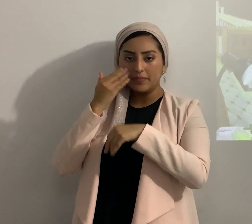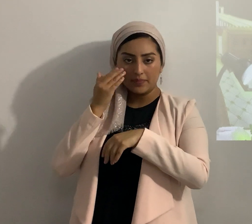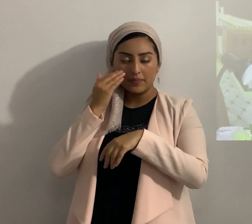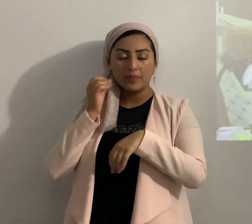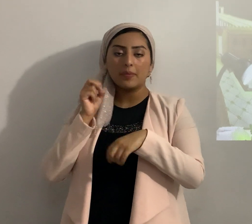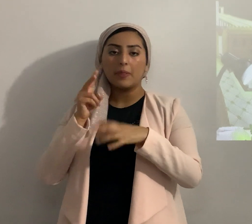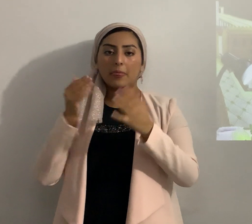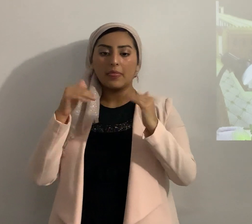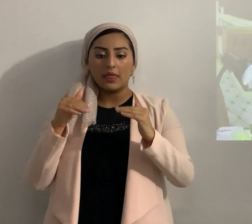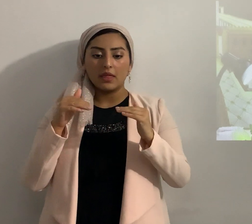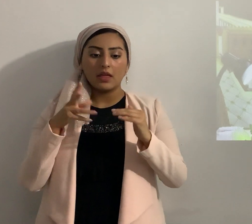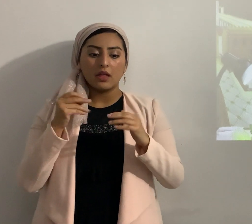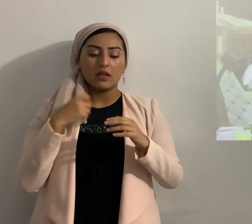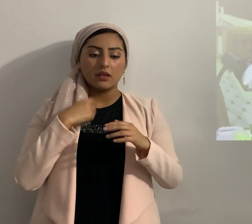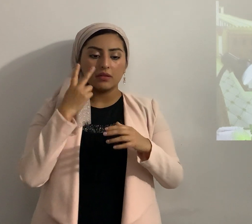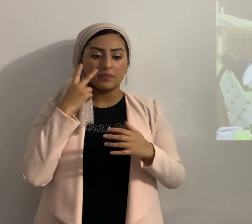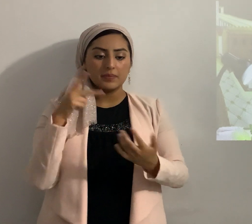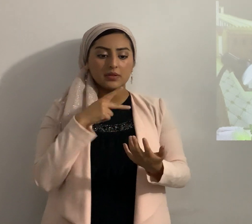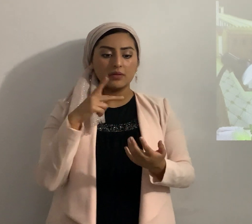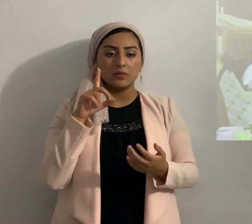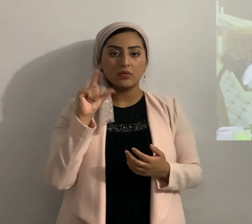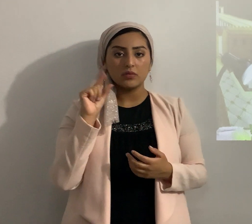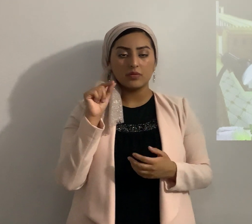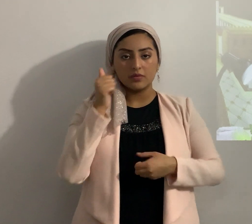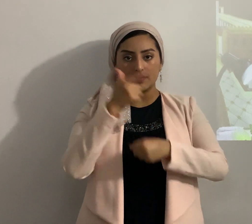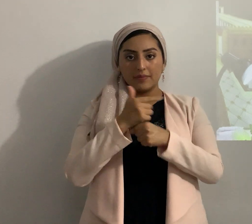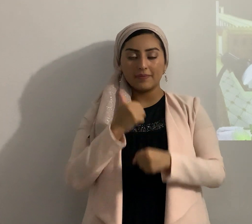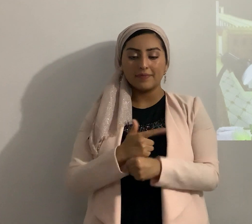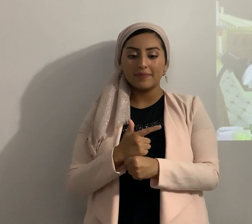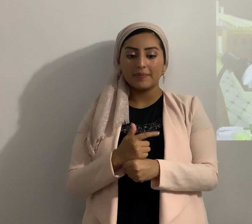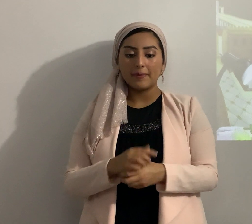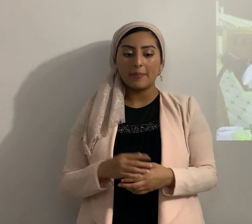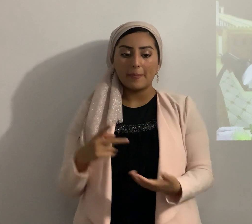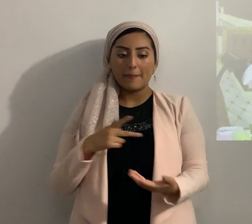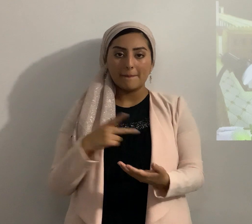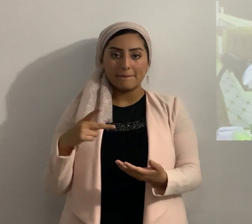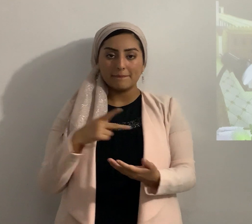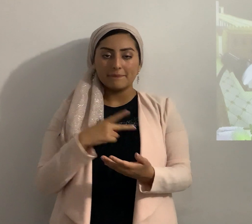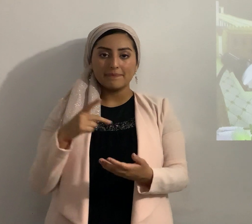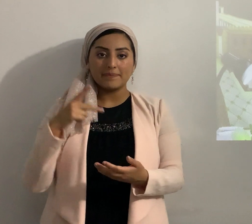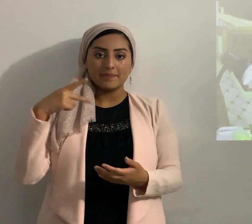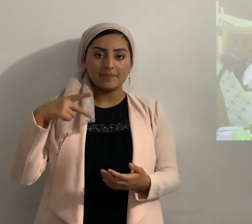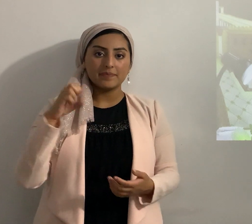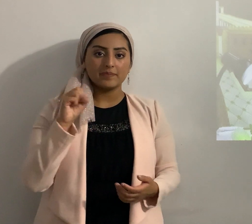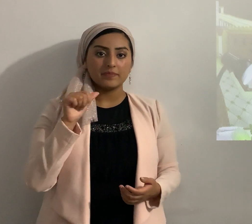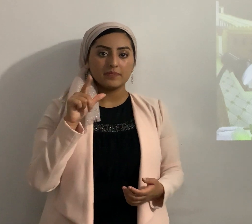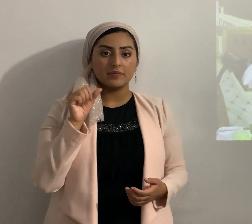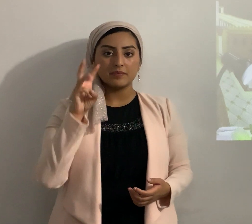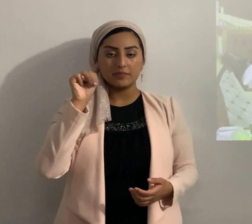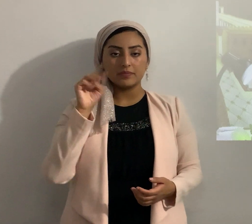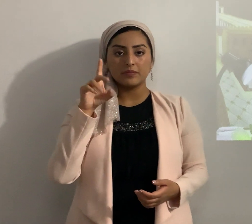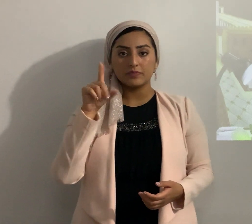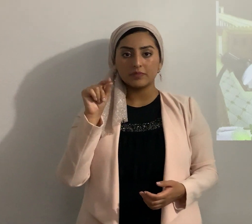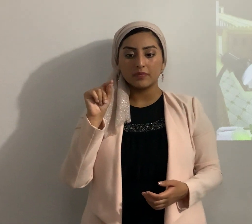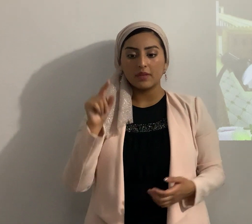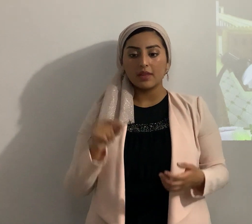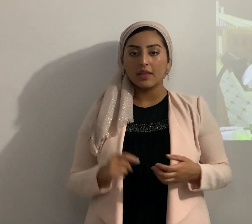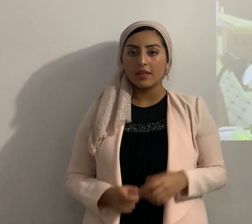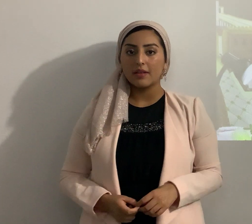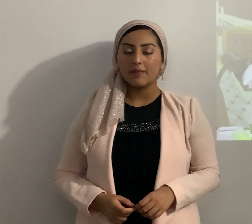y vamos al Salmo 20 amados preciosos vamos allá al Salmo 20 por favor bendito es el